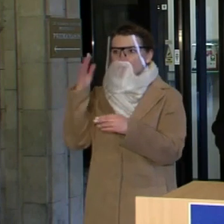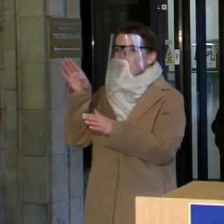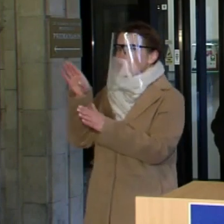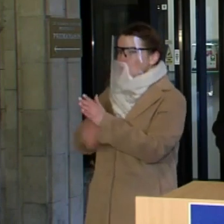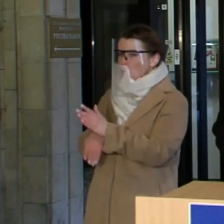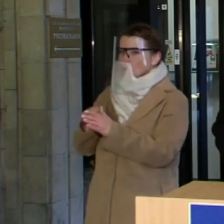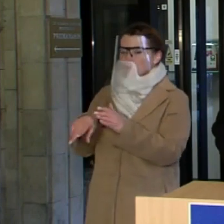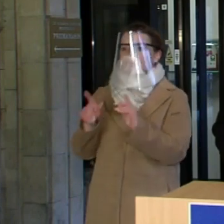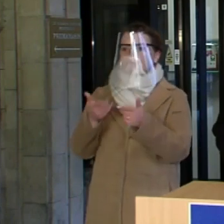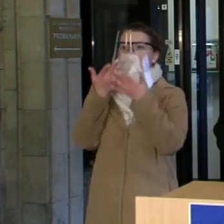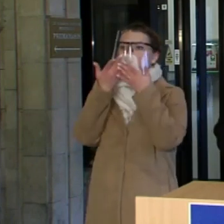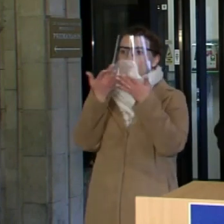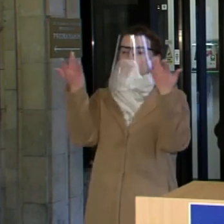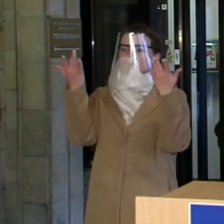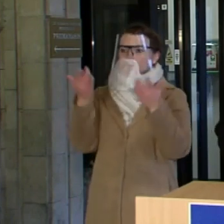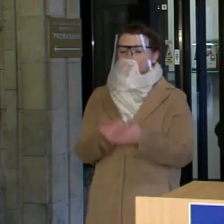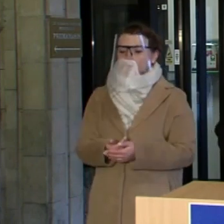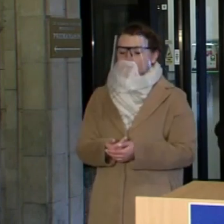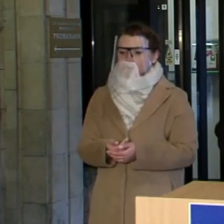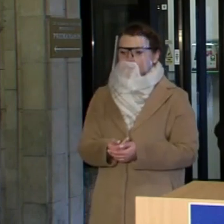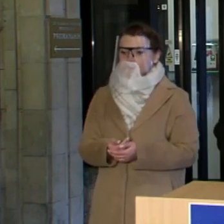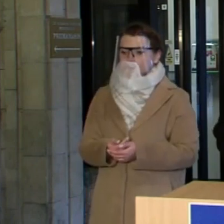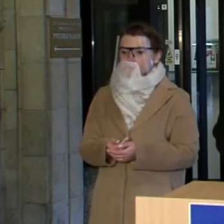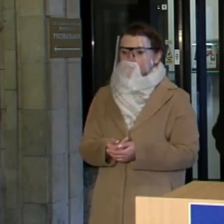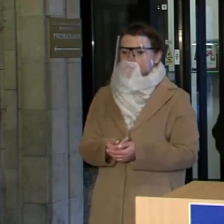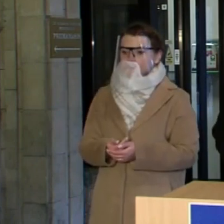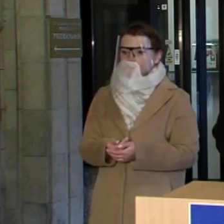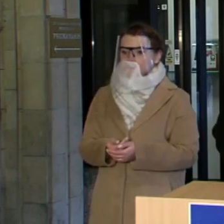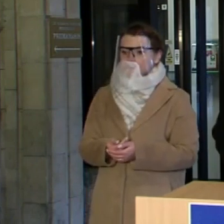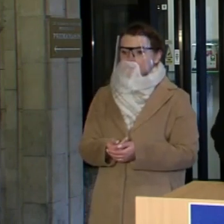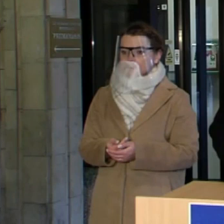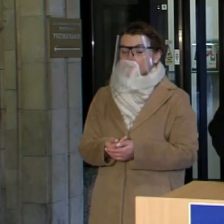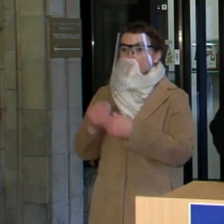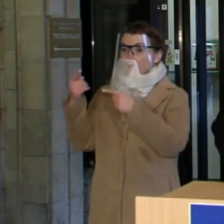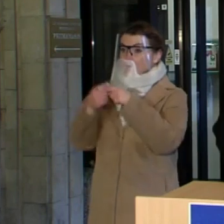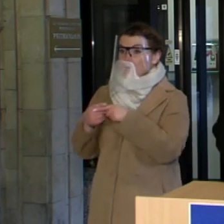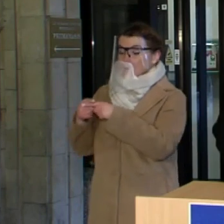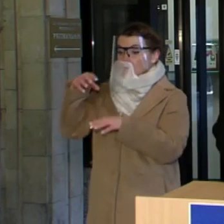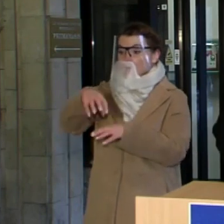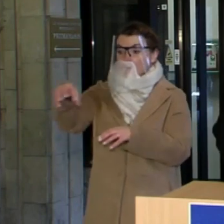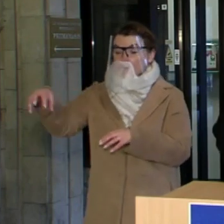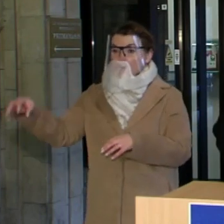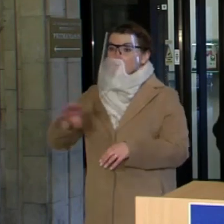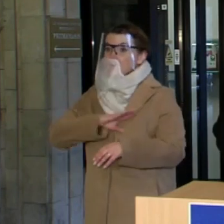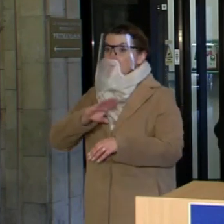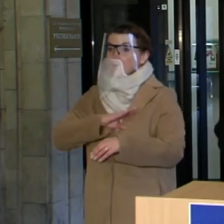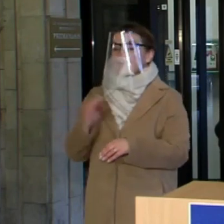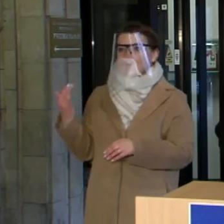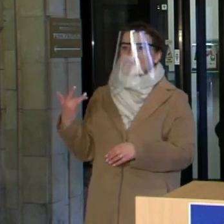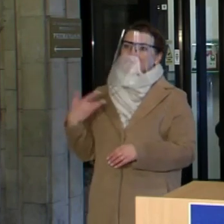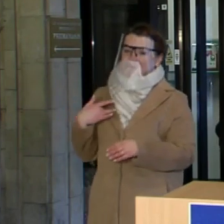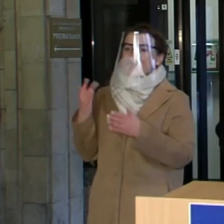žinome apie tam tikrus žydinius Baltarusijos teritorijoje ir jau mirties atvejus, kurie yra fiksuojami.